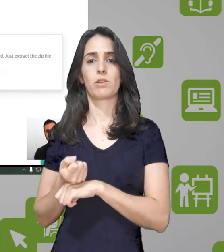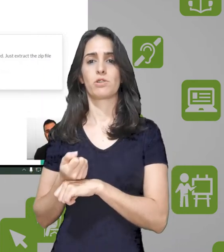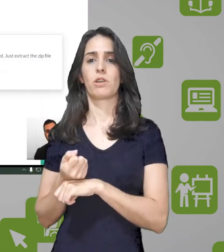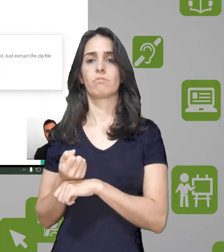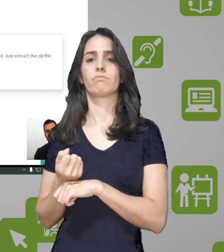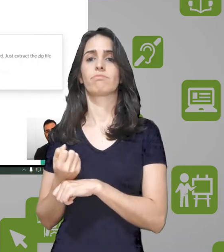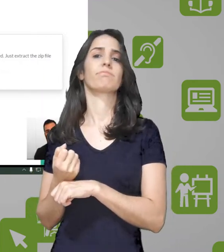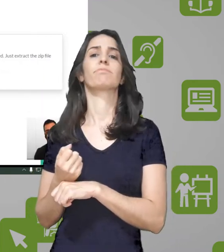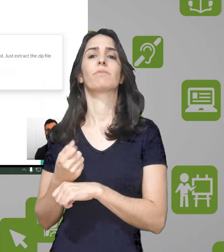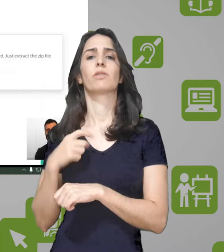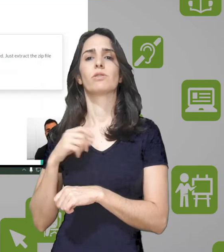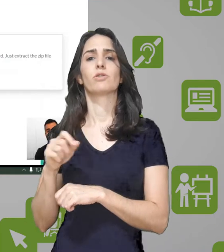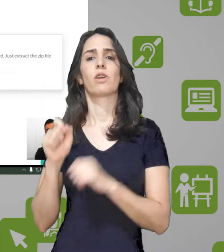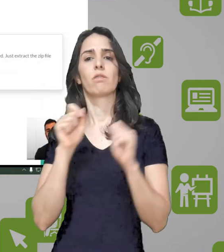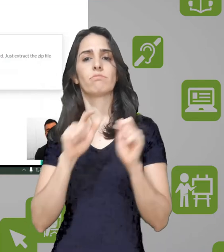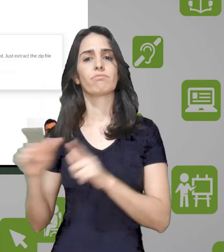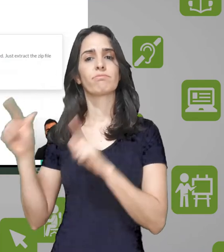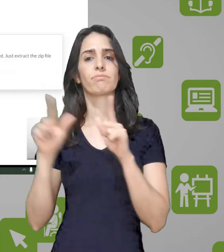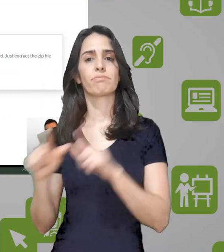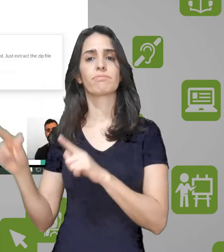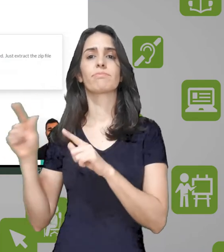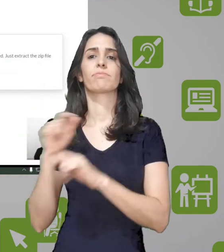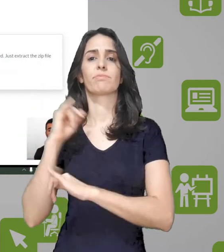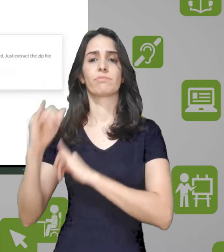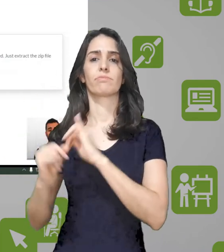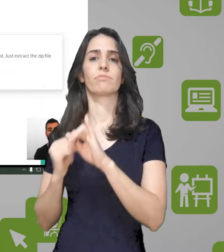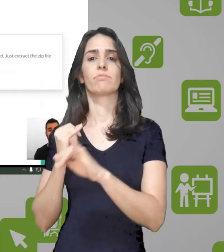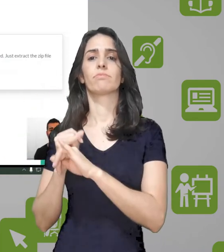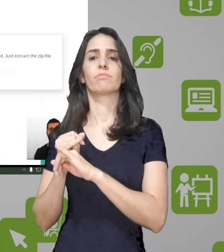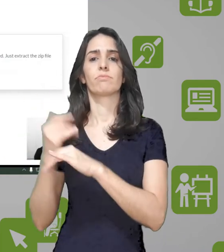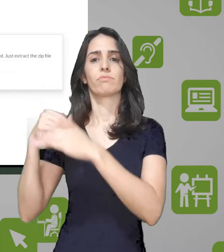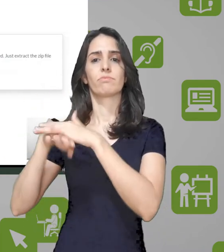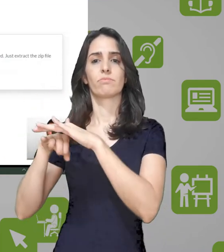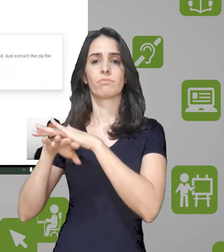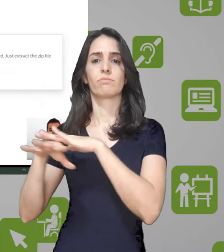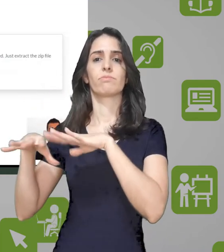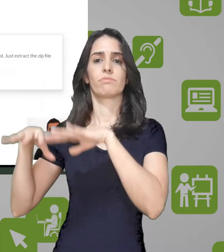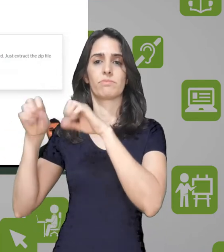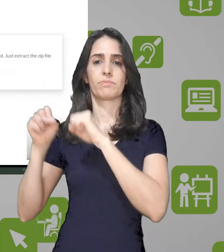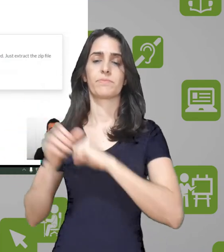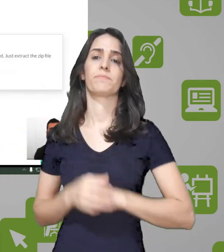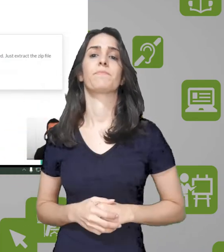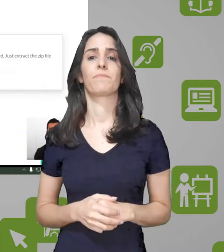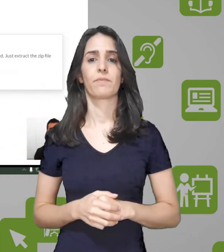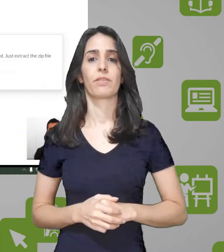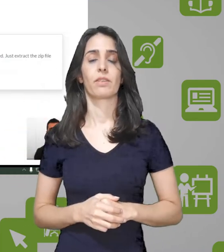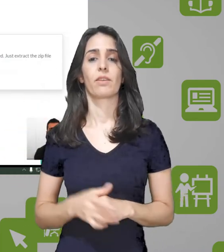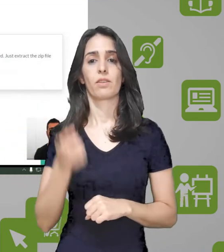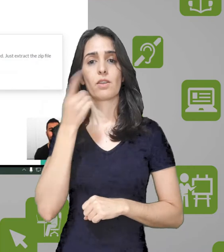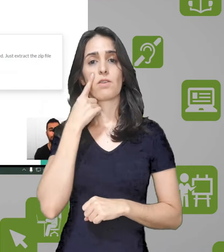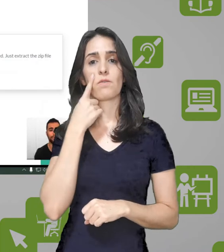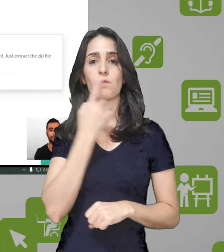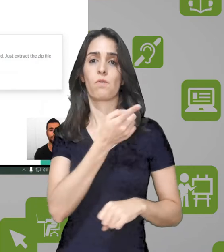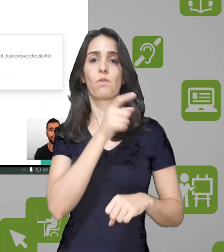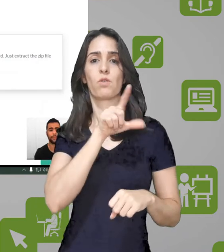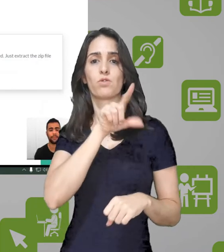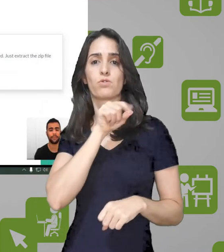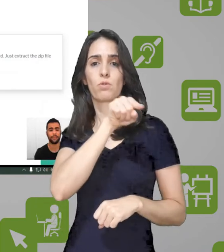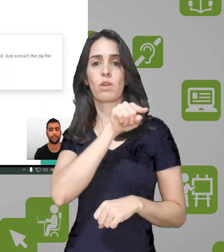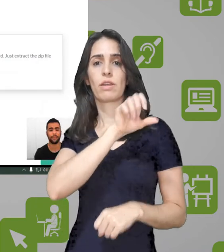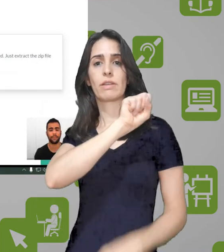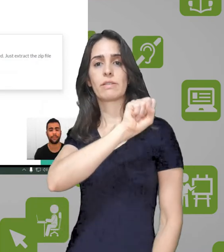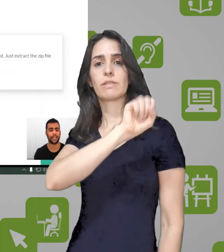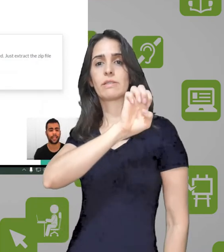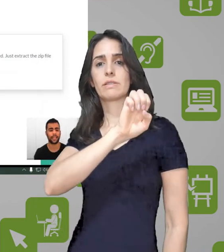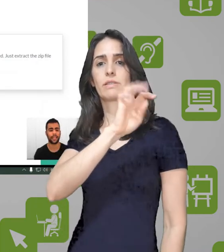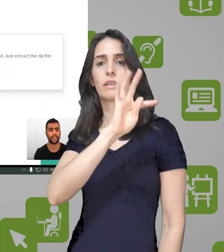Já a versão Portable é aquela que não requer a instalação. Ela permite a execução do programa através de uma mídia de armazenamento. Eu